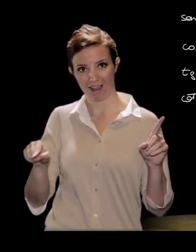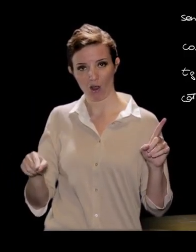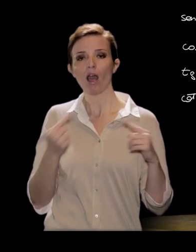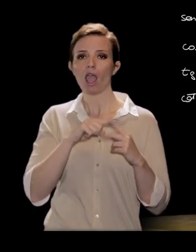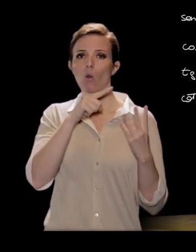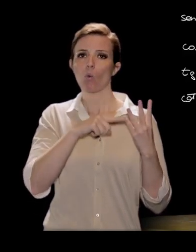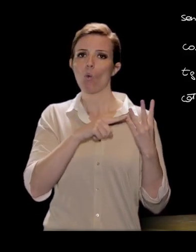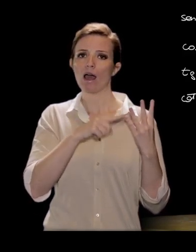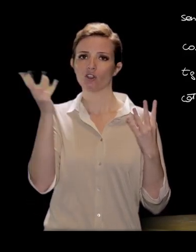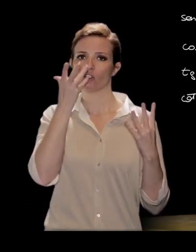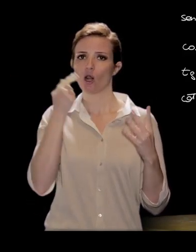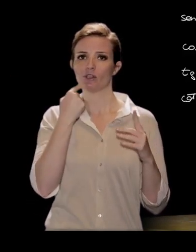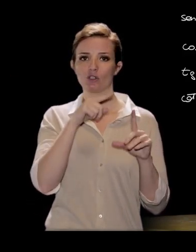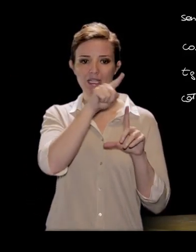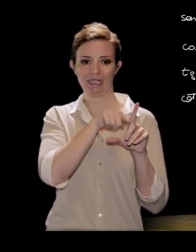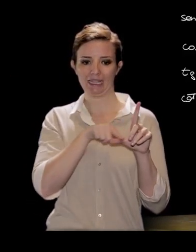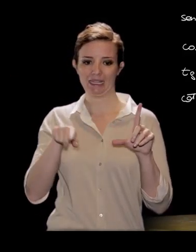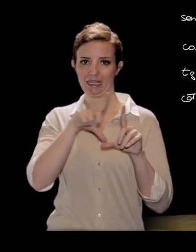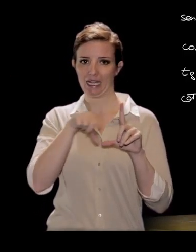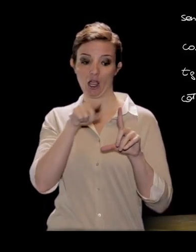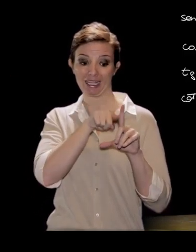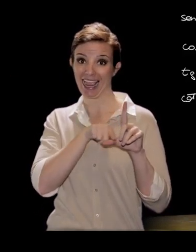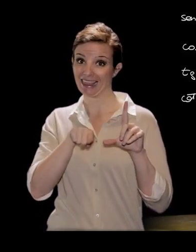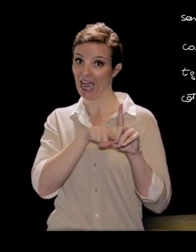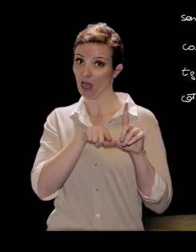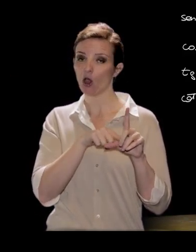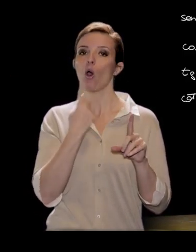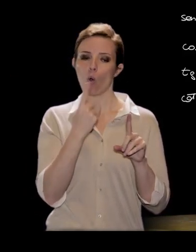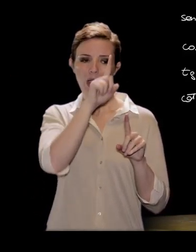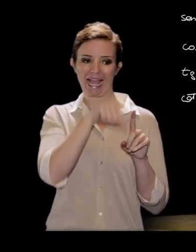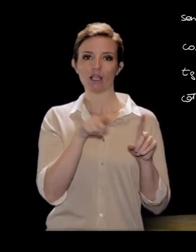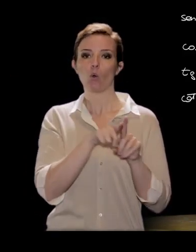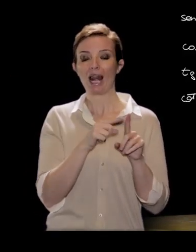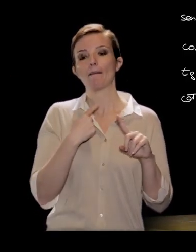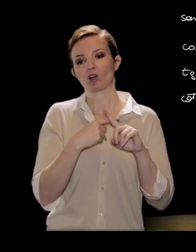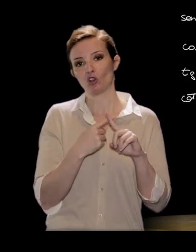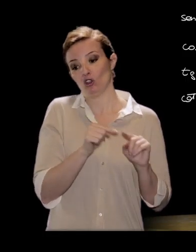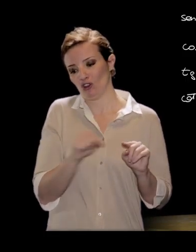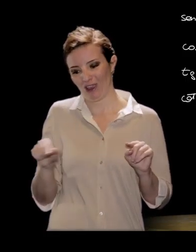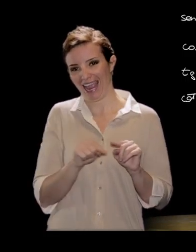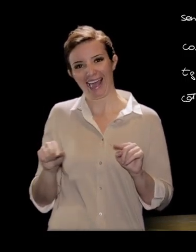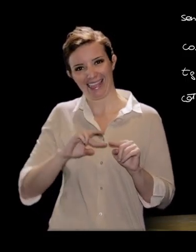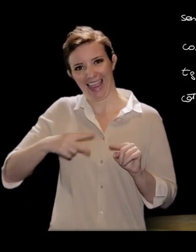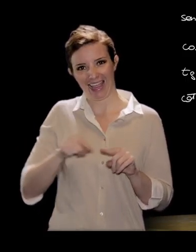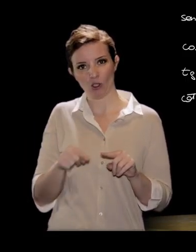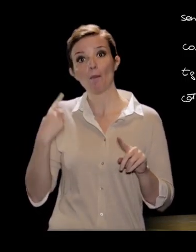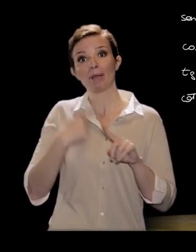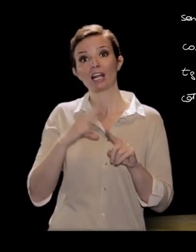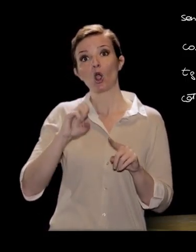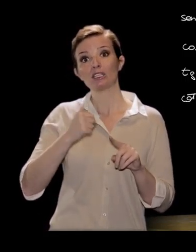dice che in un triangolo rettangolo un cateto è uguale al prodotto dell'altro cateto per la cotangente dell'angolo acuto ad